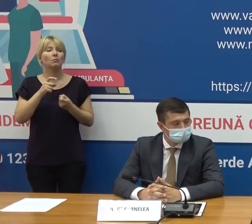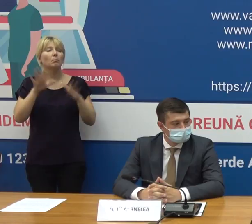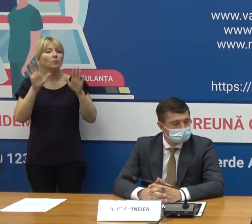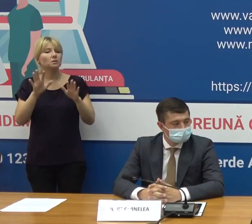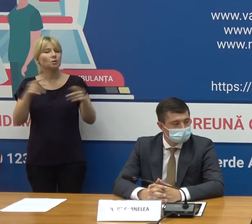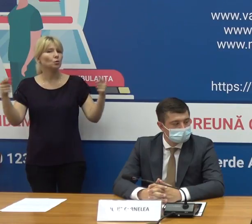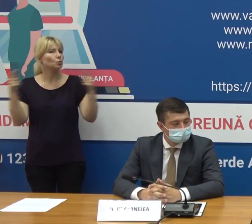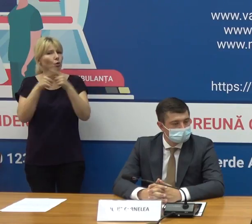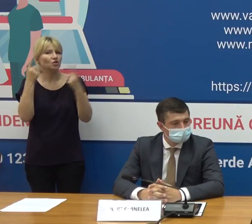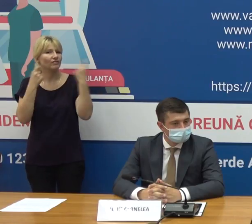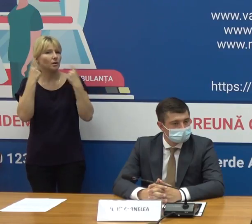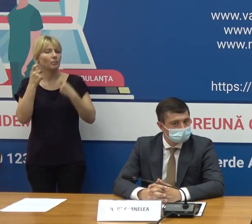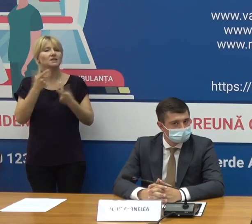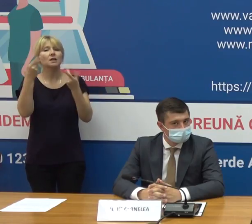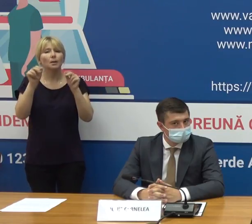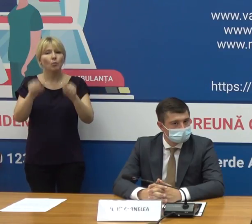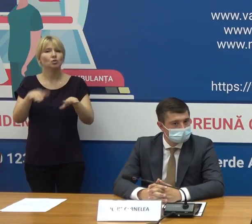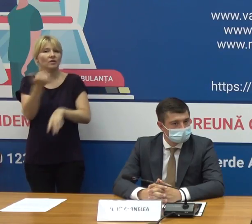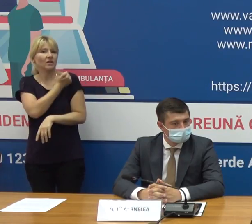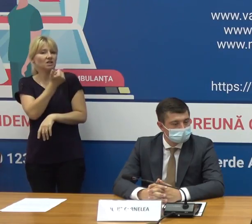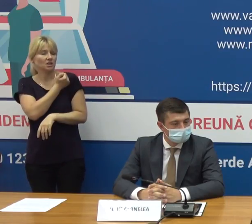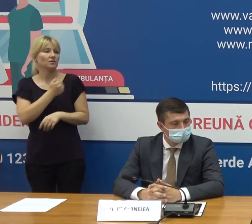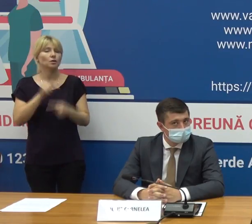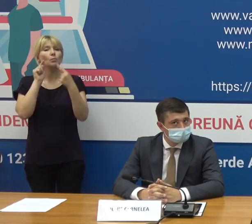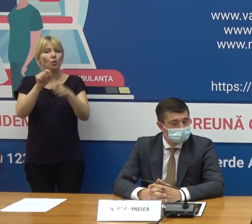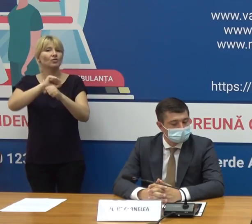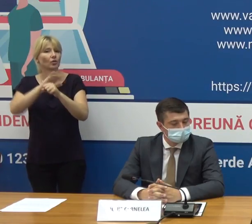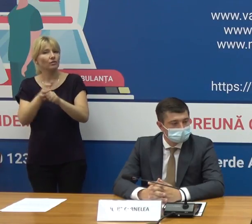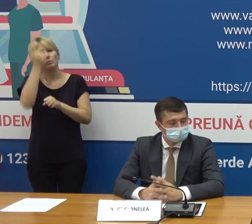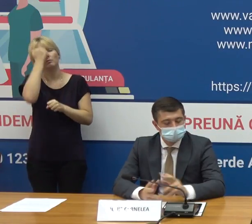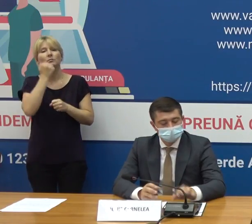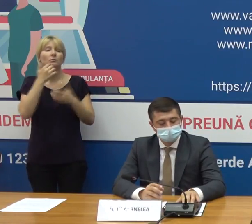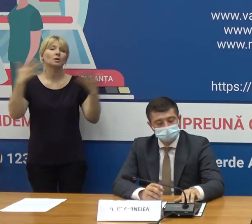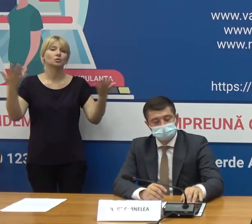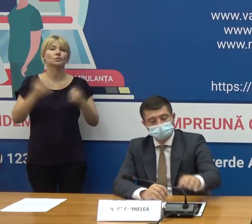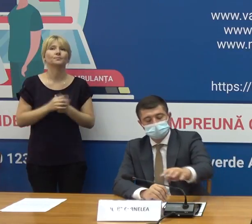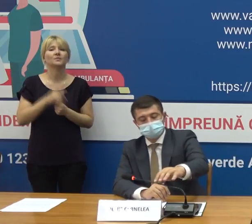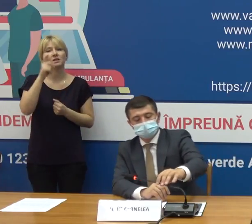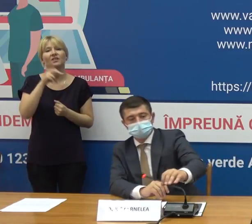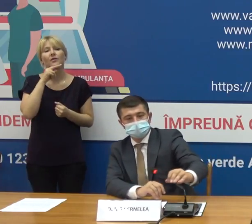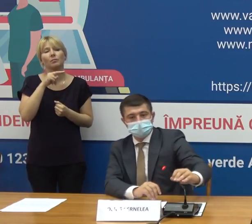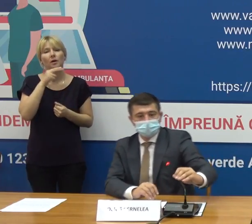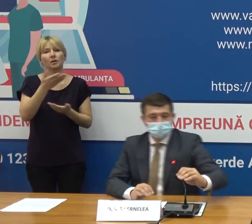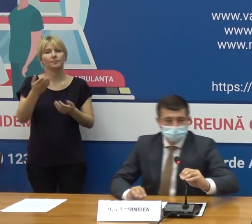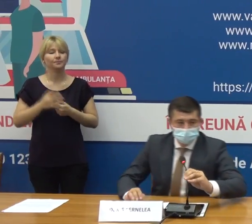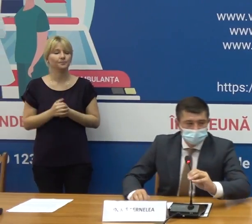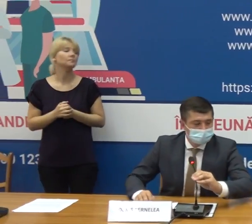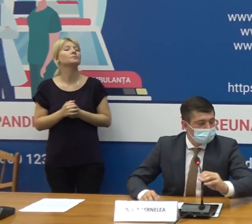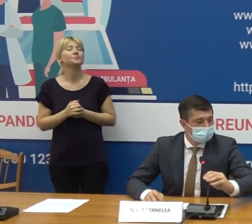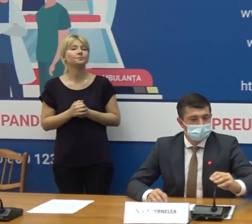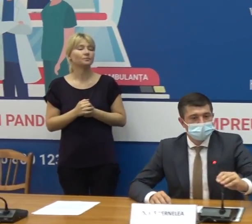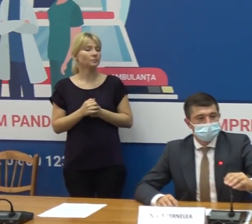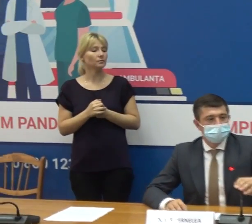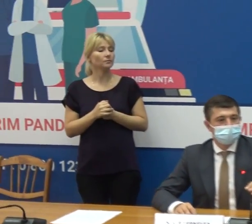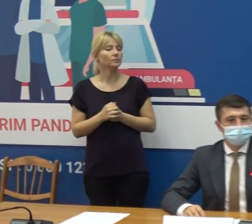informare cu privire la vaccinarea anti-COVID-19 eu vă mulțumesc și la cuvântul domnului la mulțumim